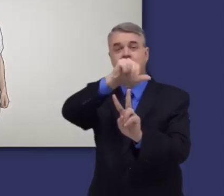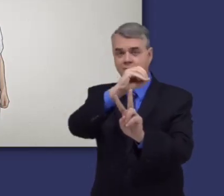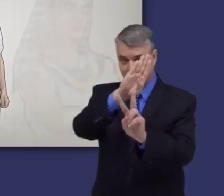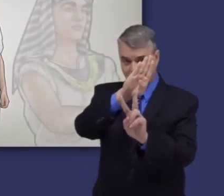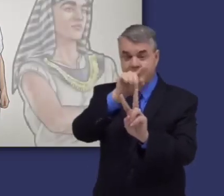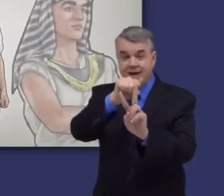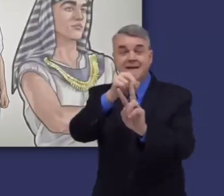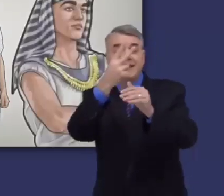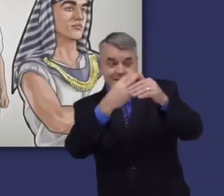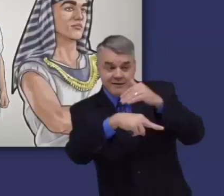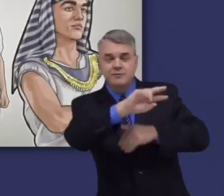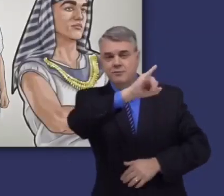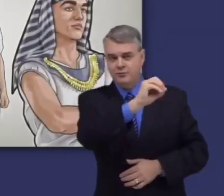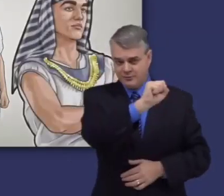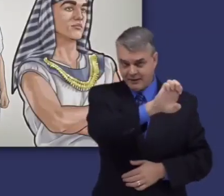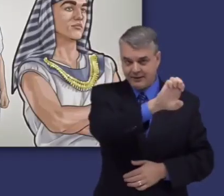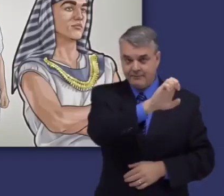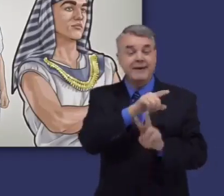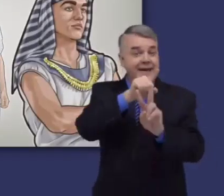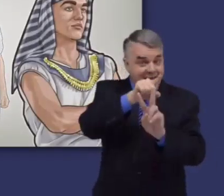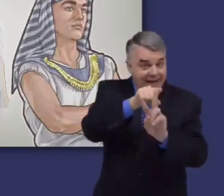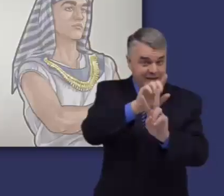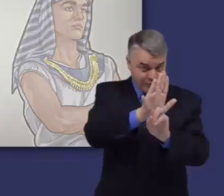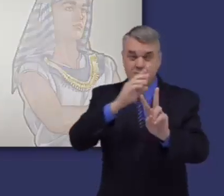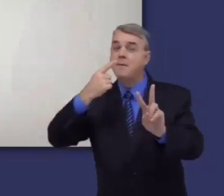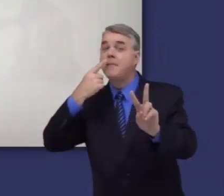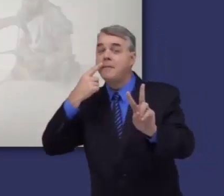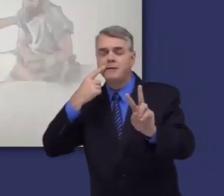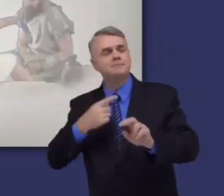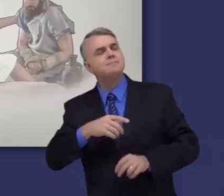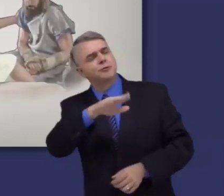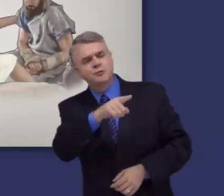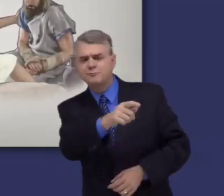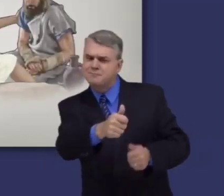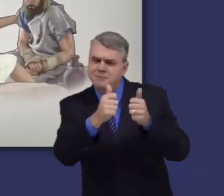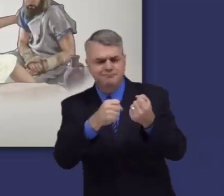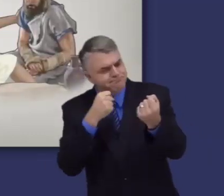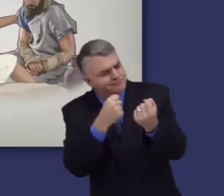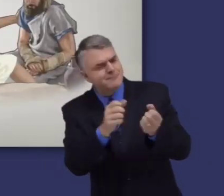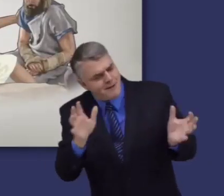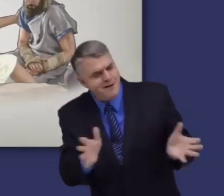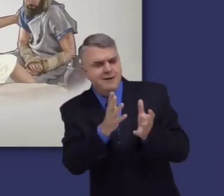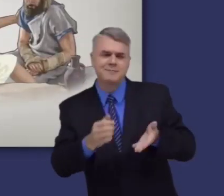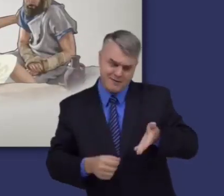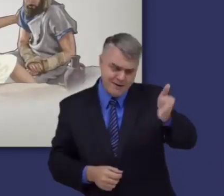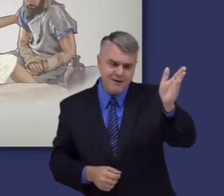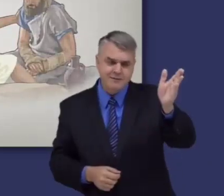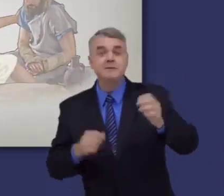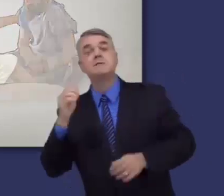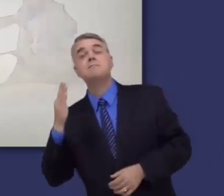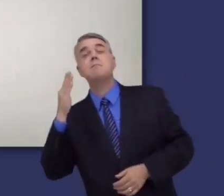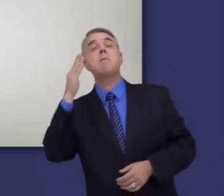y José, el hijo de Jacob. Isaac bendice a Jacob, quien luego se va a Padán Aram.